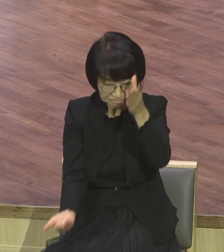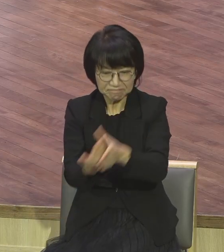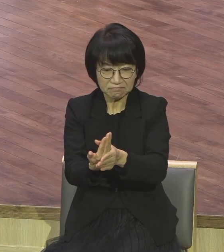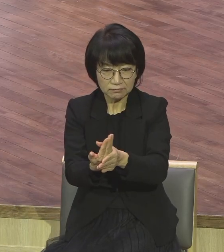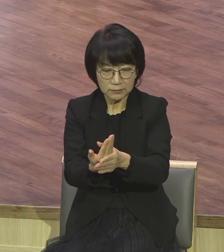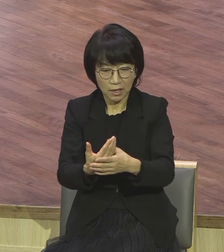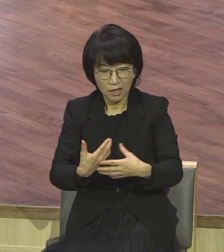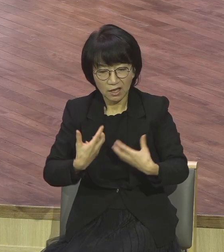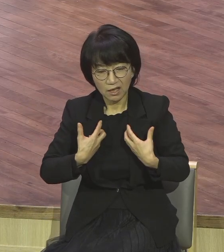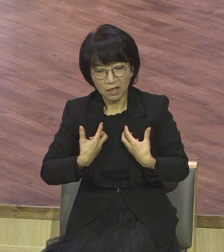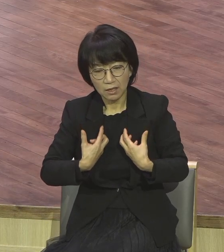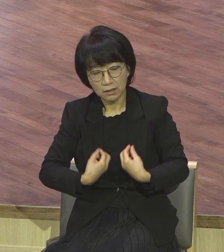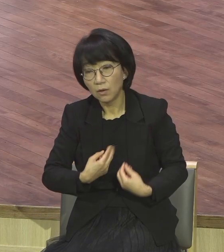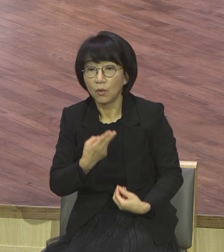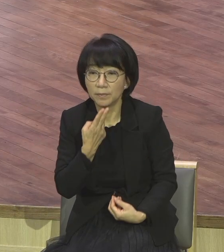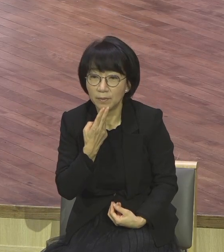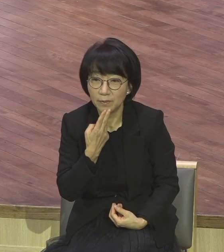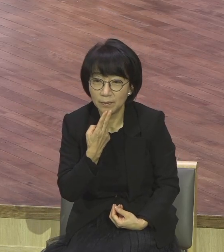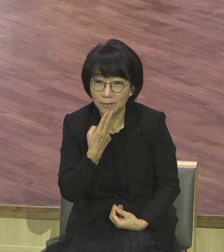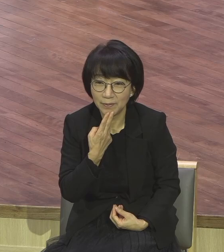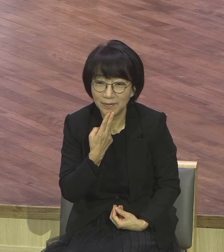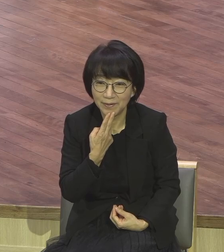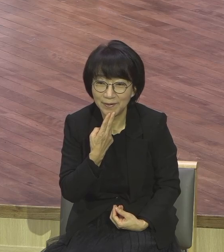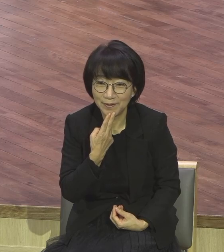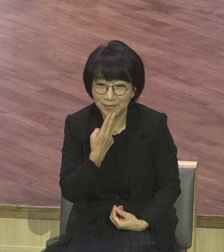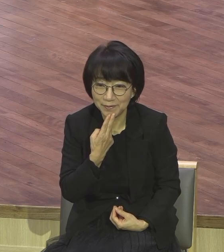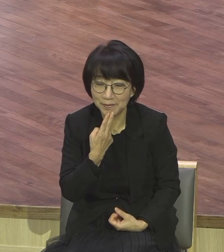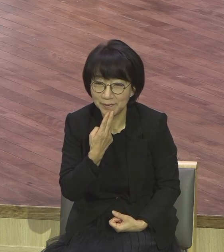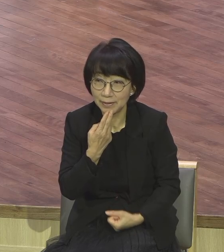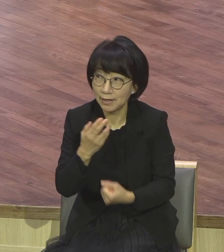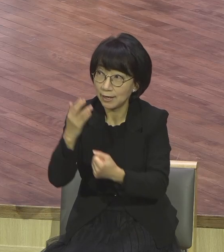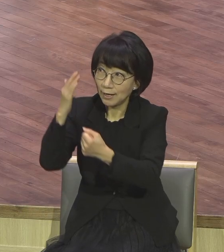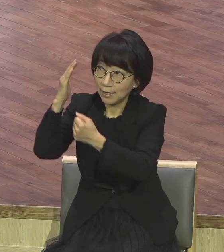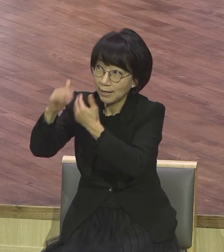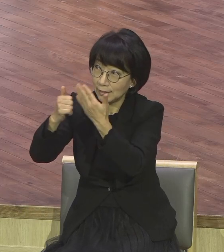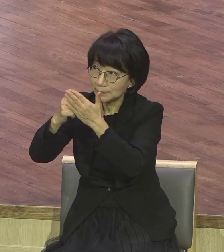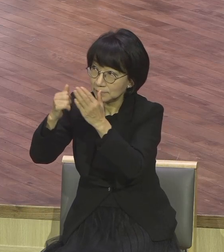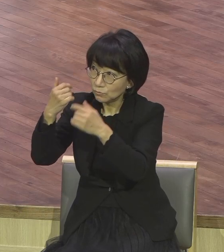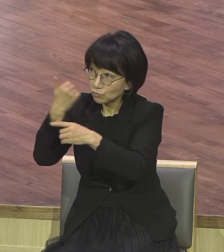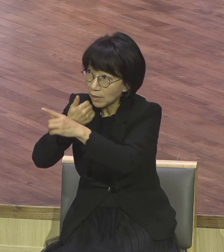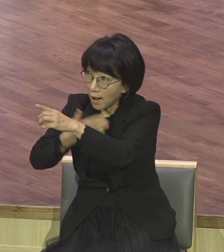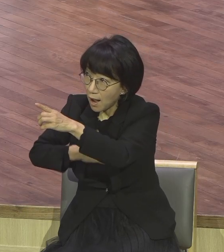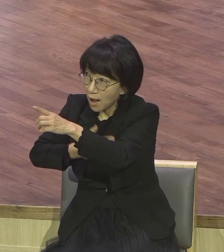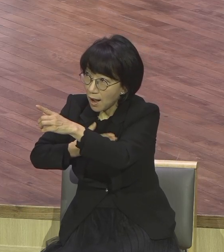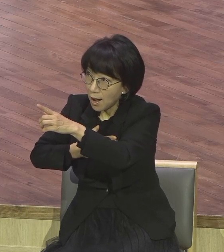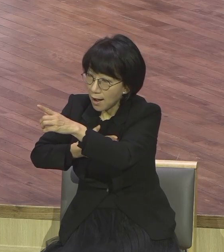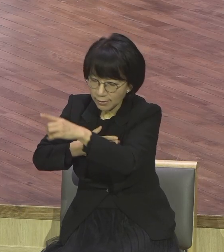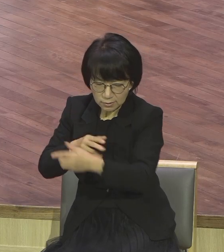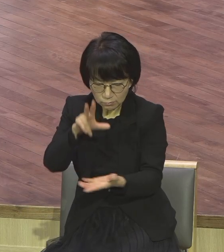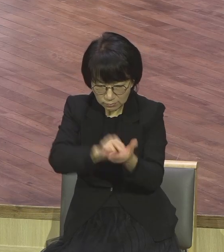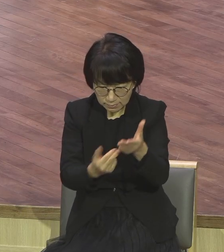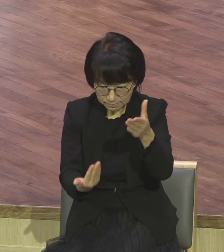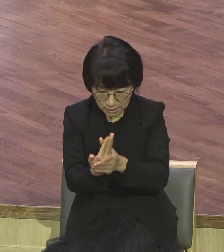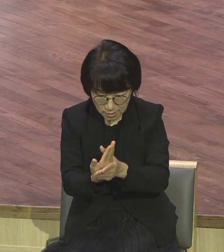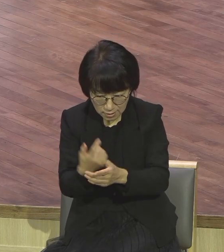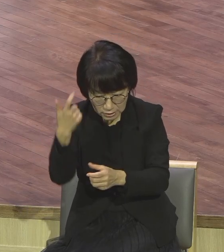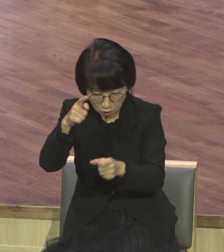그런 행동하지 않는다 영적으로 해석을 할 수 있다 그런 말이에요 특별히